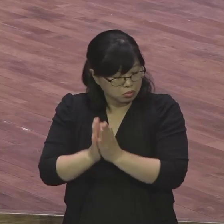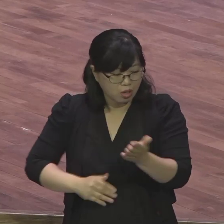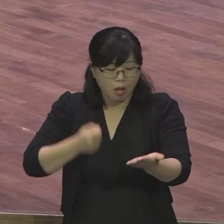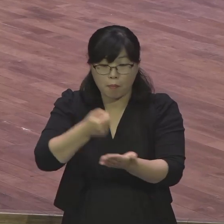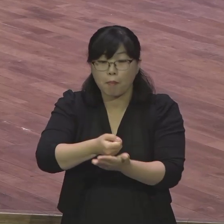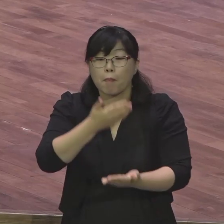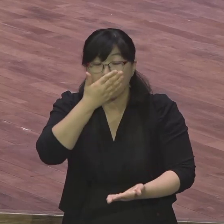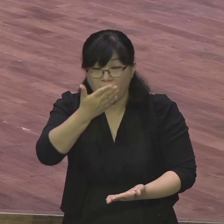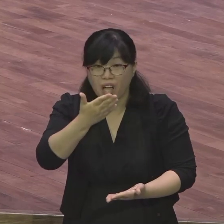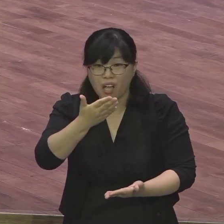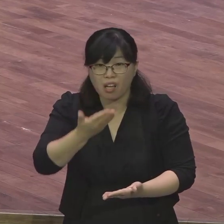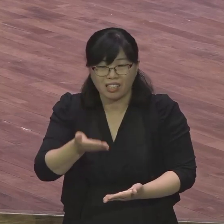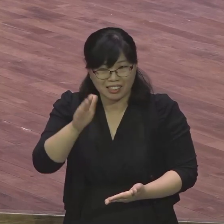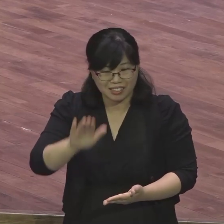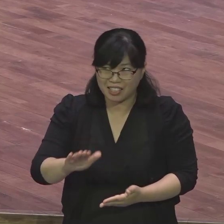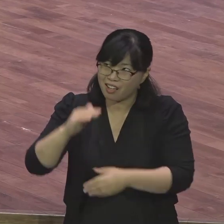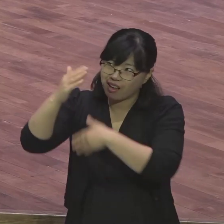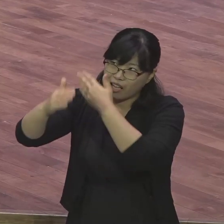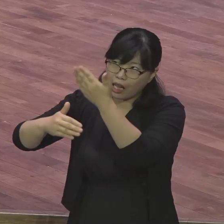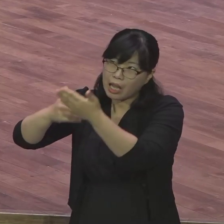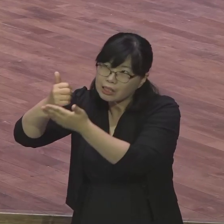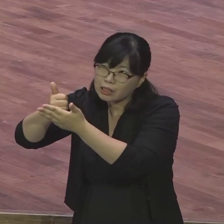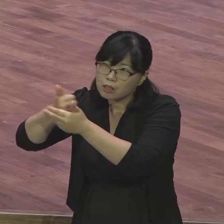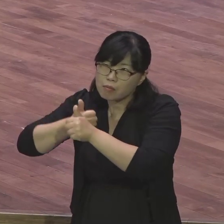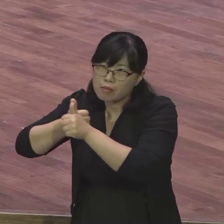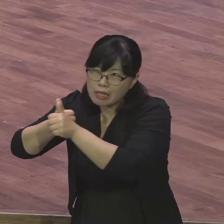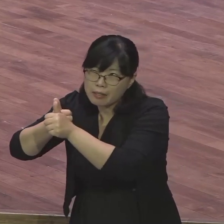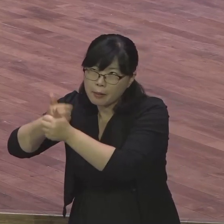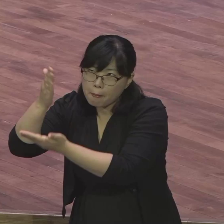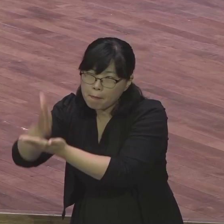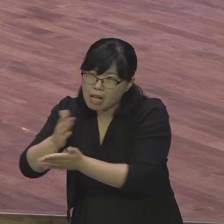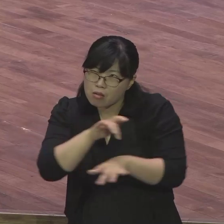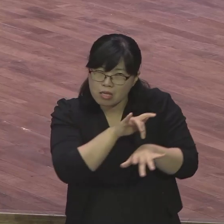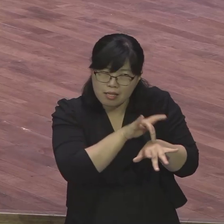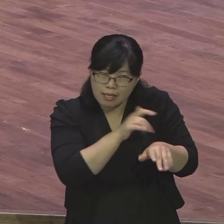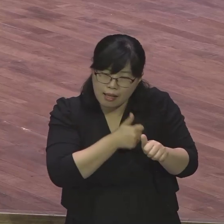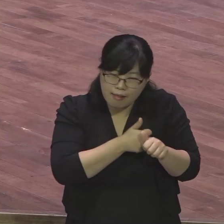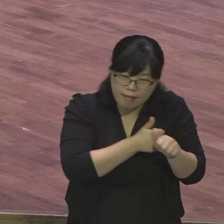하나님 뜻대로 안 갈 때 그때 탄식하고 계세요 탄식하신다